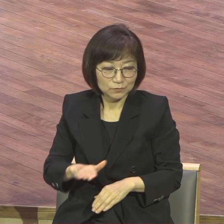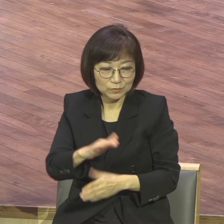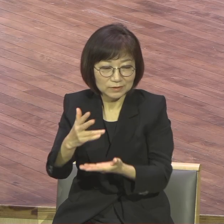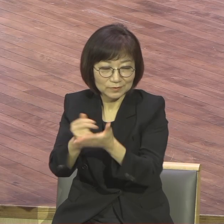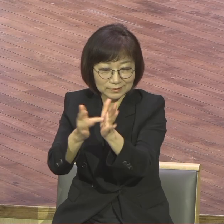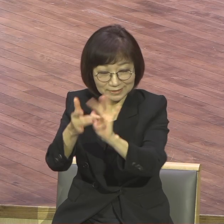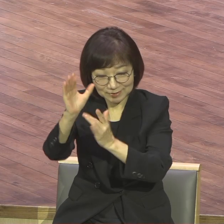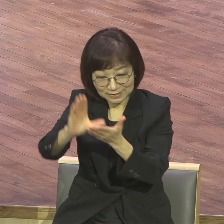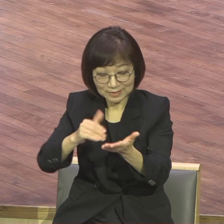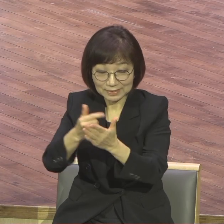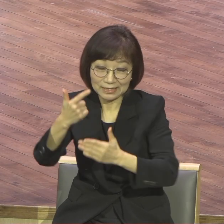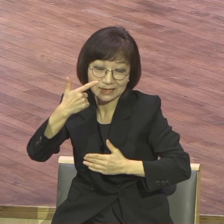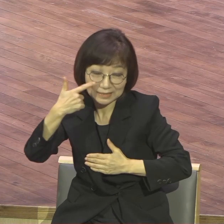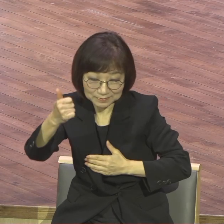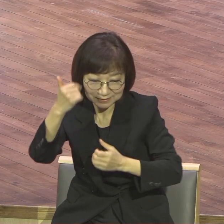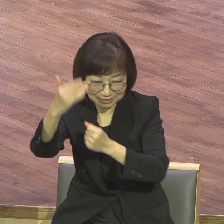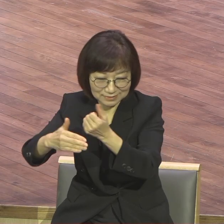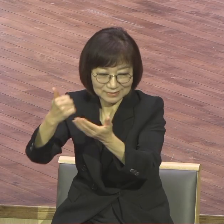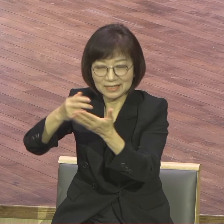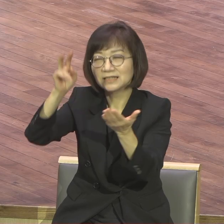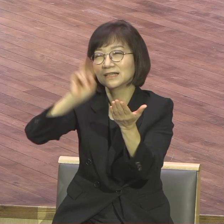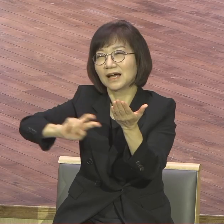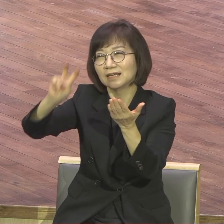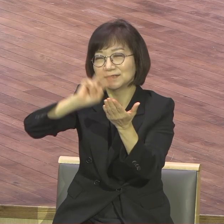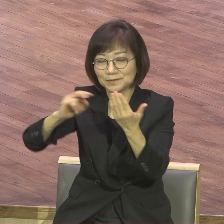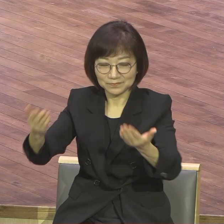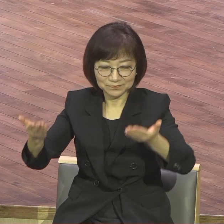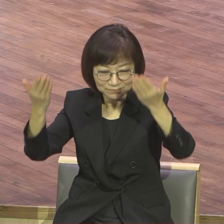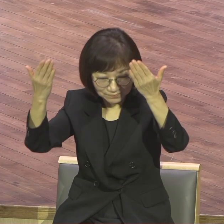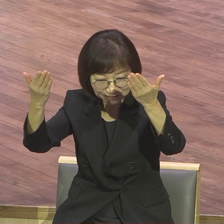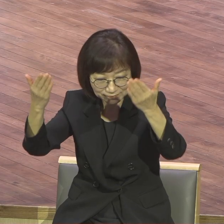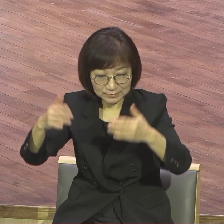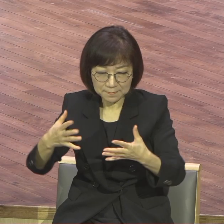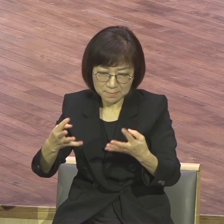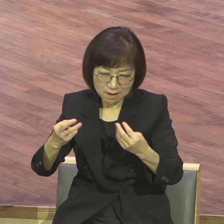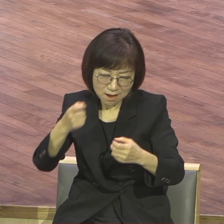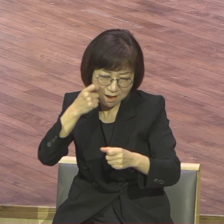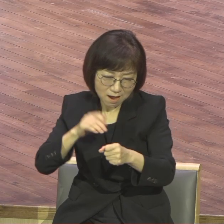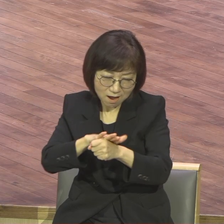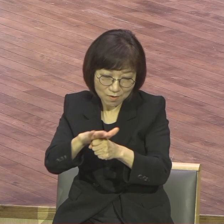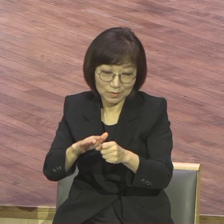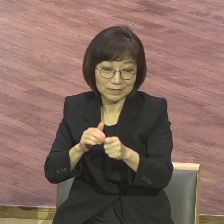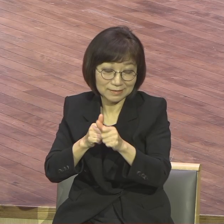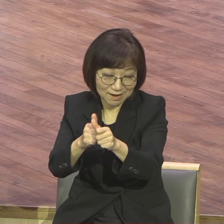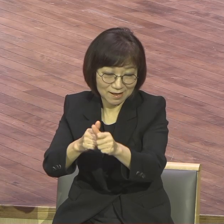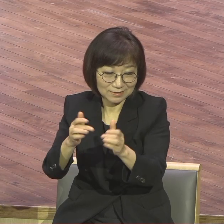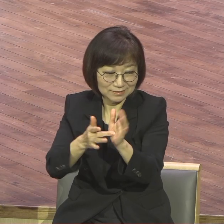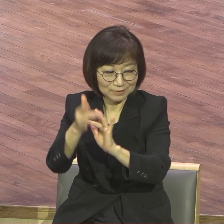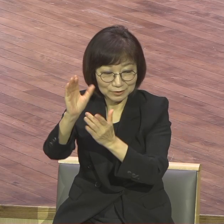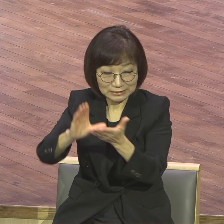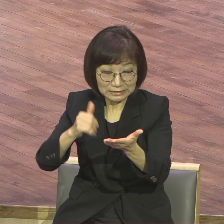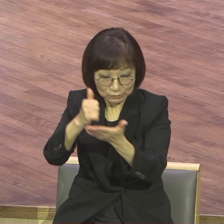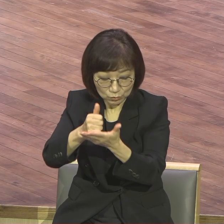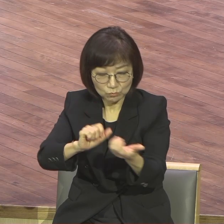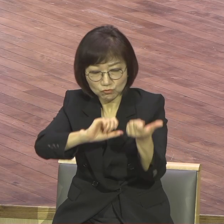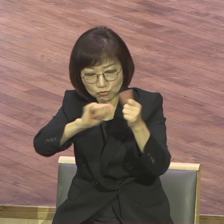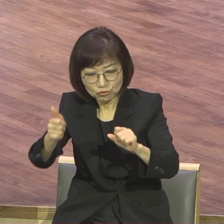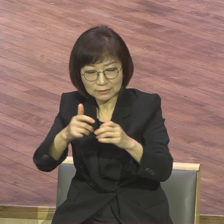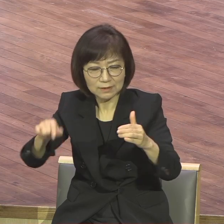예수 그리스도의 아버지 하나님을 찬송하리로다. 그의 말에 쓴 극률대로 예수 그리스도를 죽은 자 가운데서 부활하게